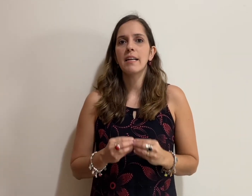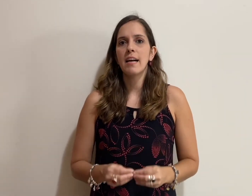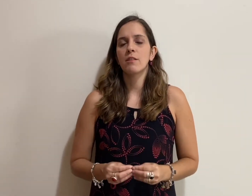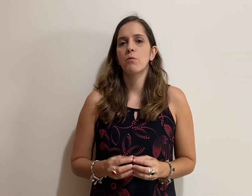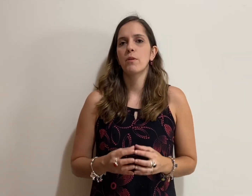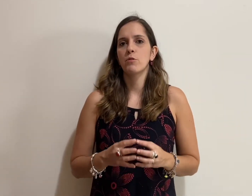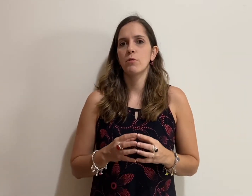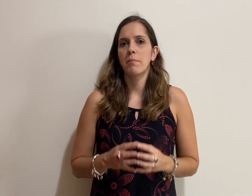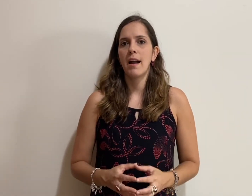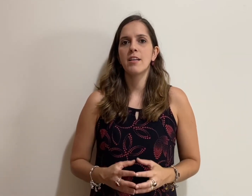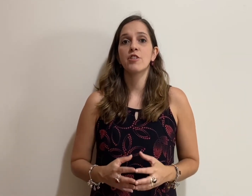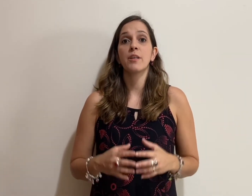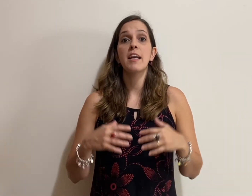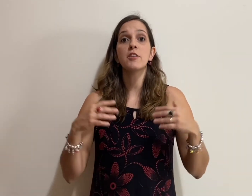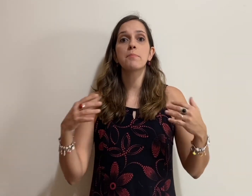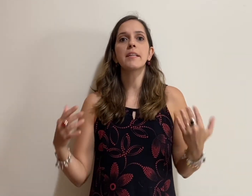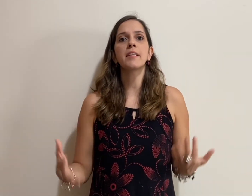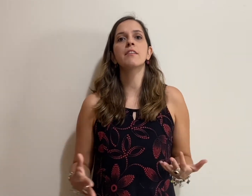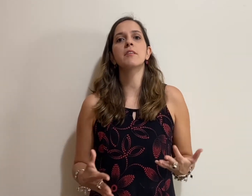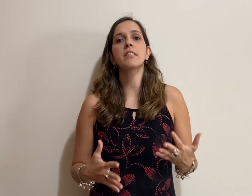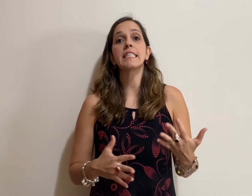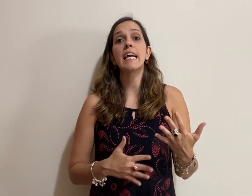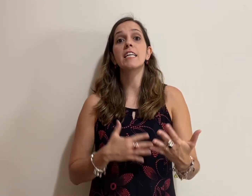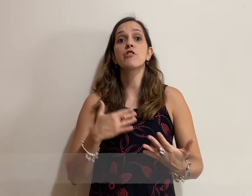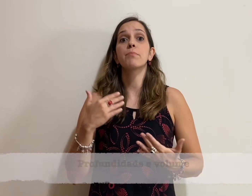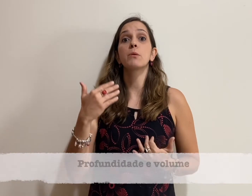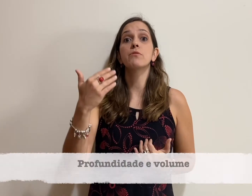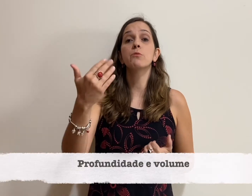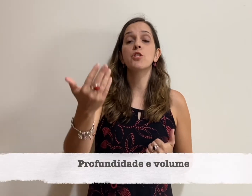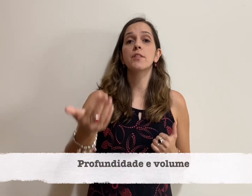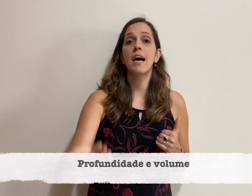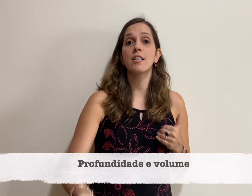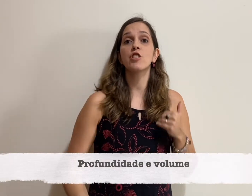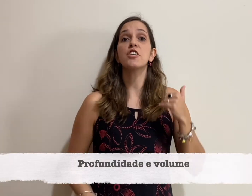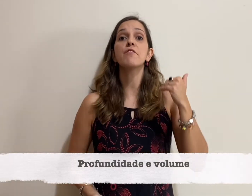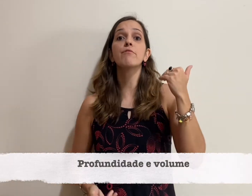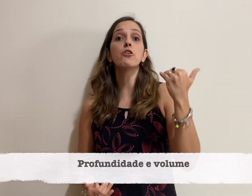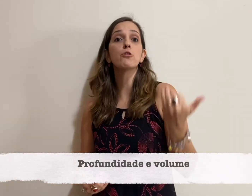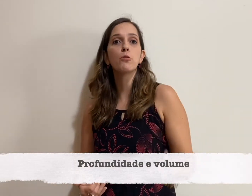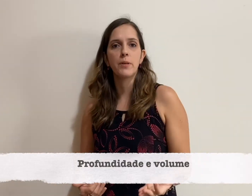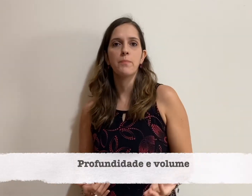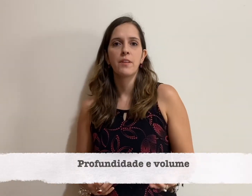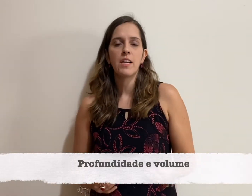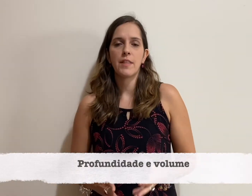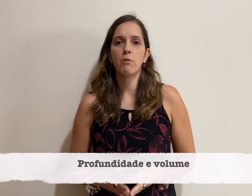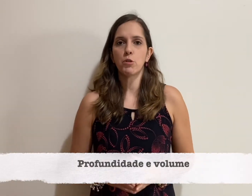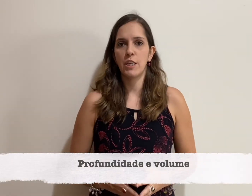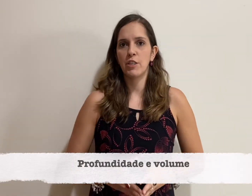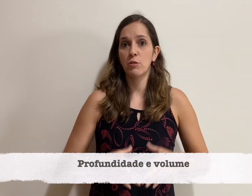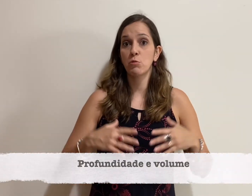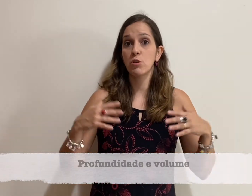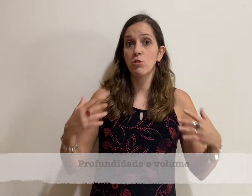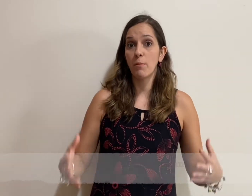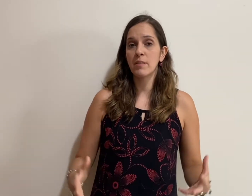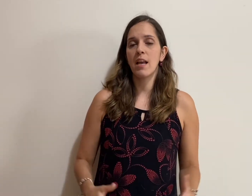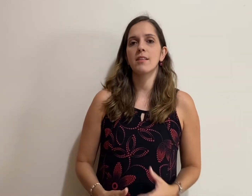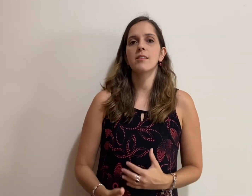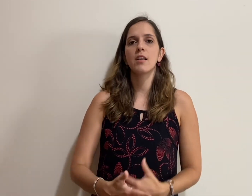com a sua imagem respeitando essa ideia de profundidade e volume, né? Ou seja, as suas obras, elas são